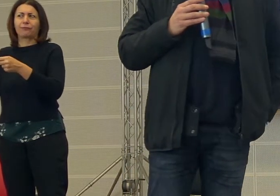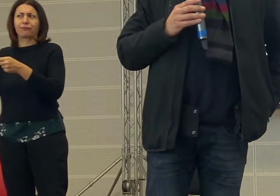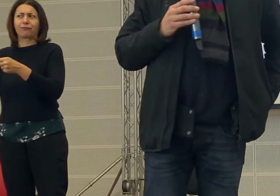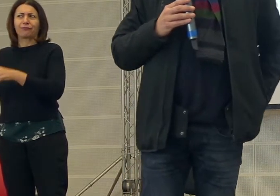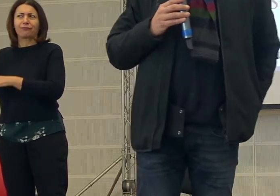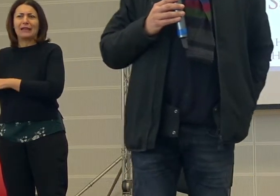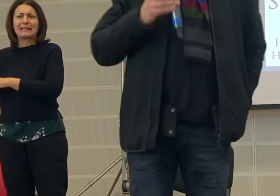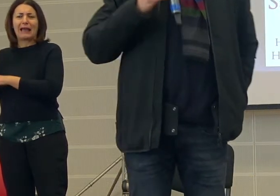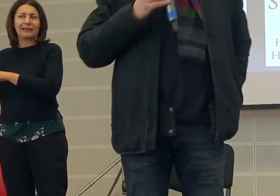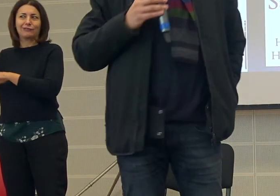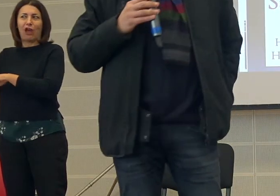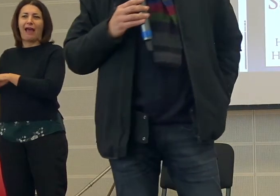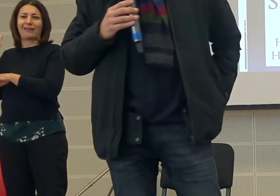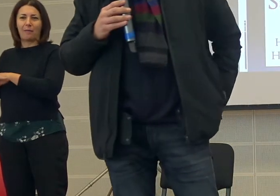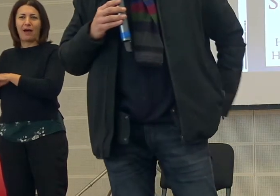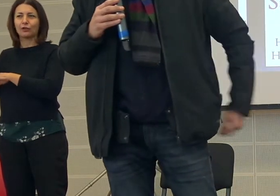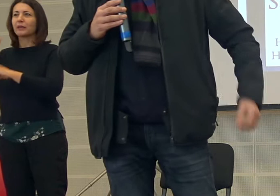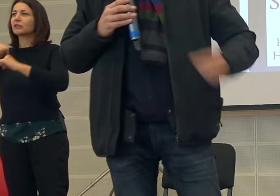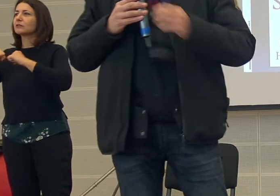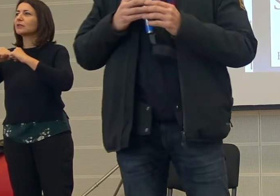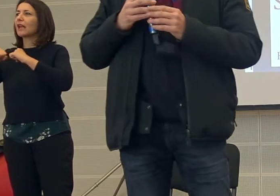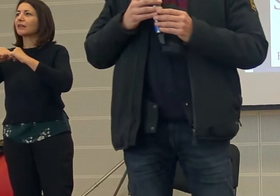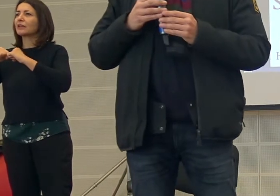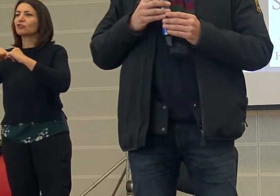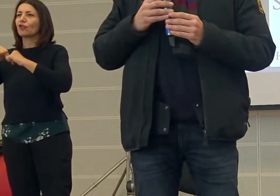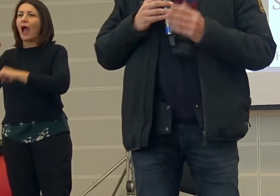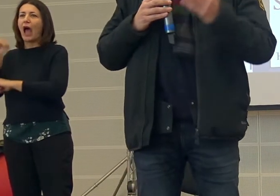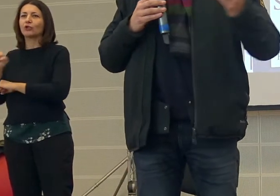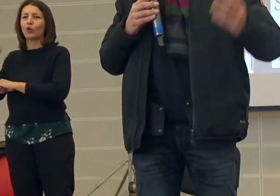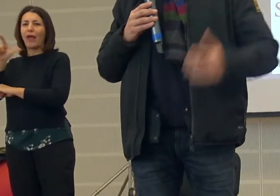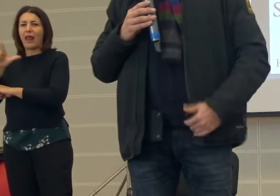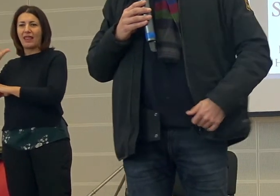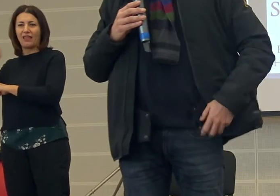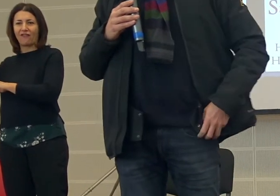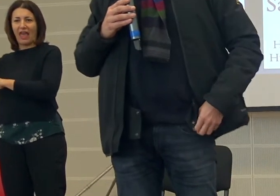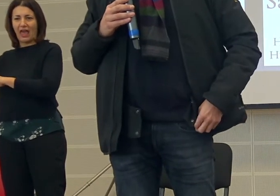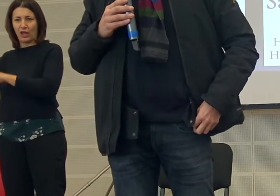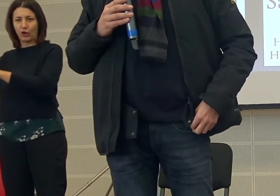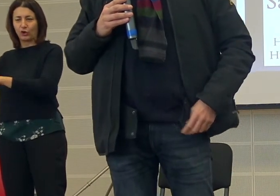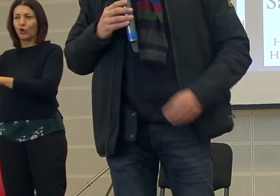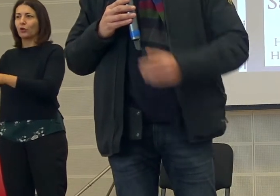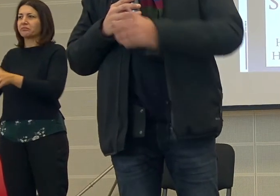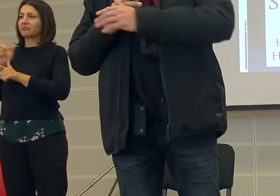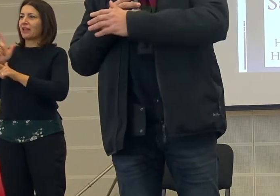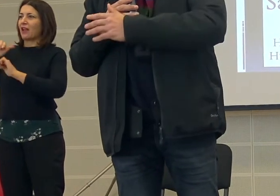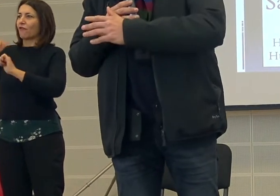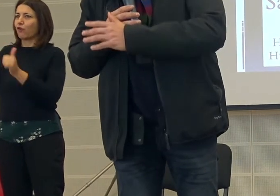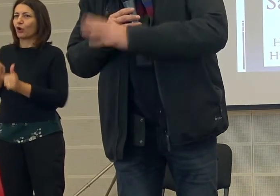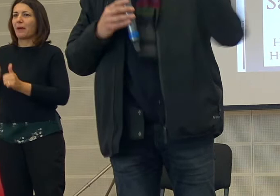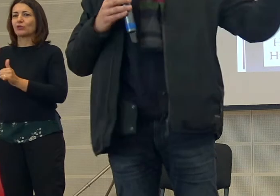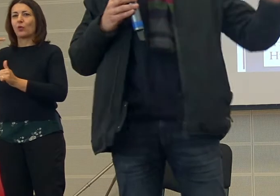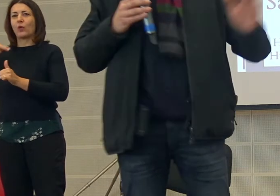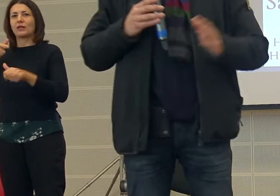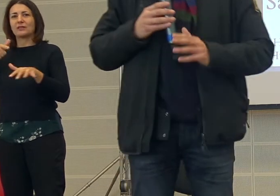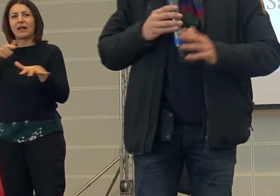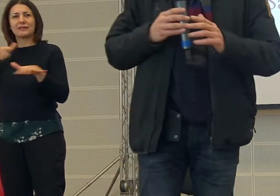chiamato Super Quark perché qui c'è la direttrice Antonella Vitiello, la nostra formazione, la moda. Questa è una settimana